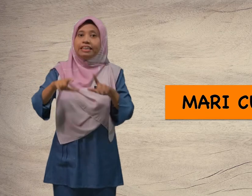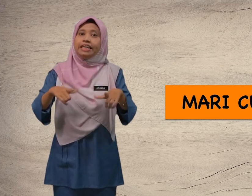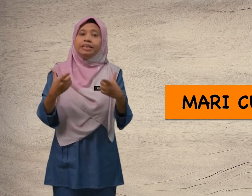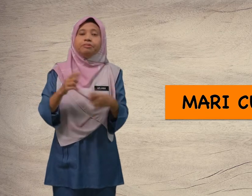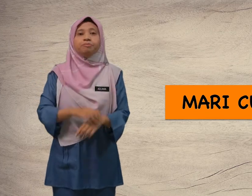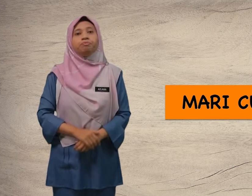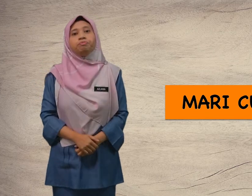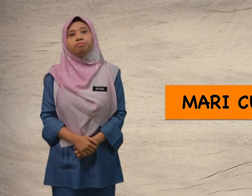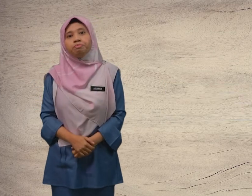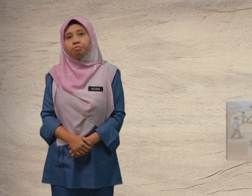lain.